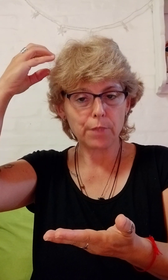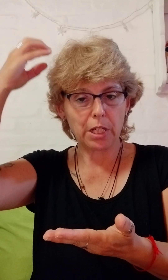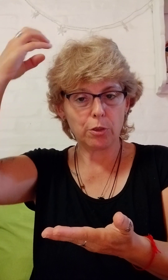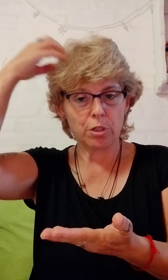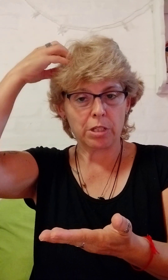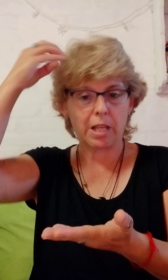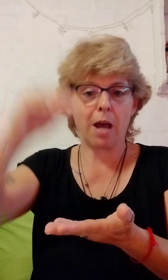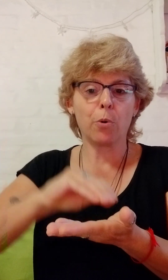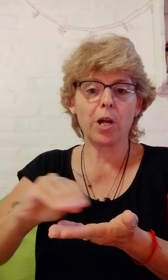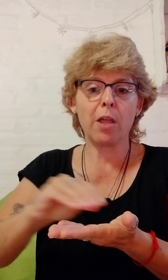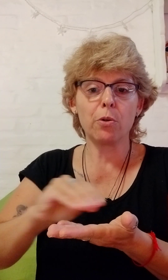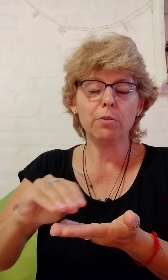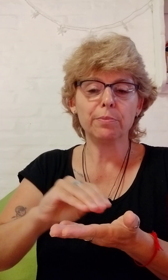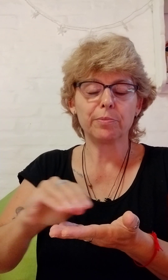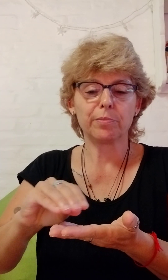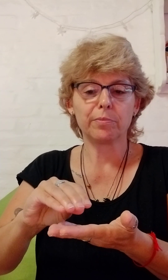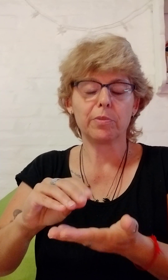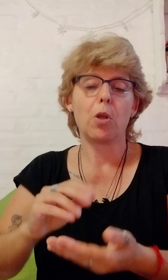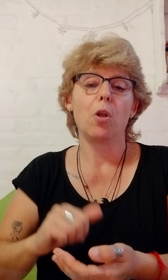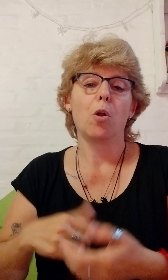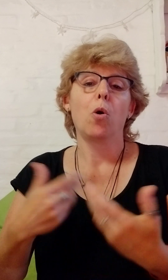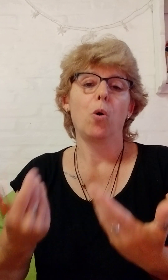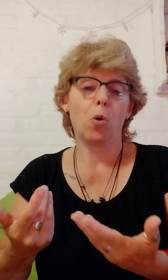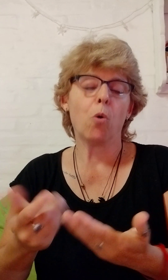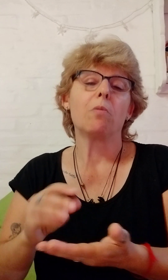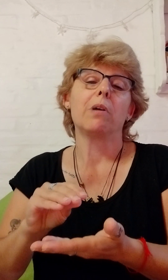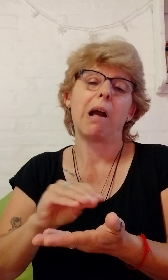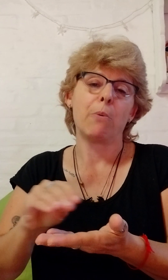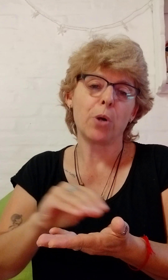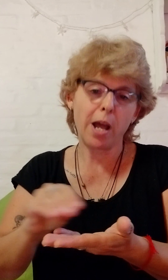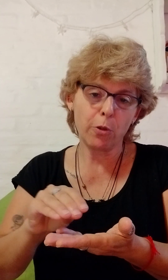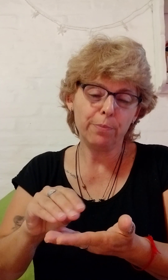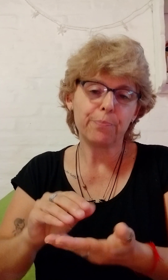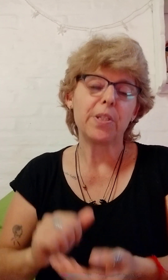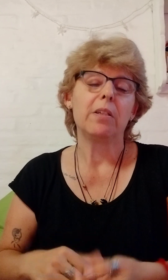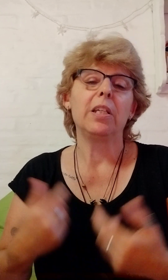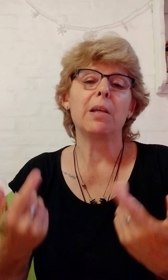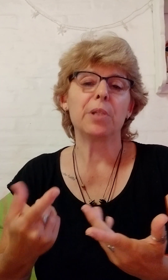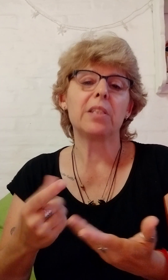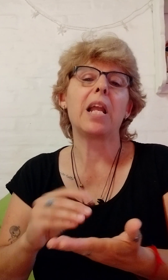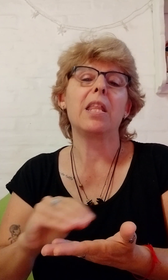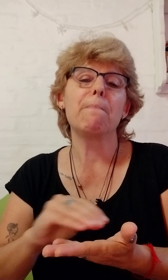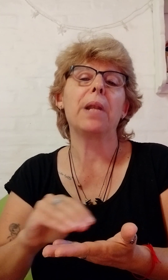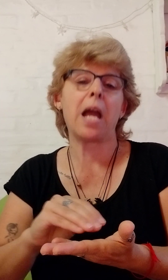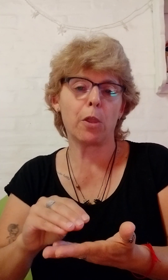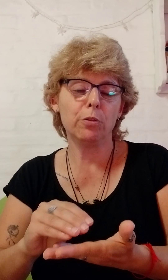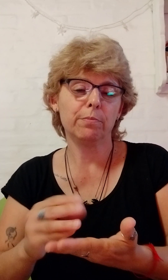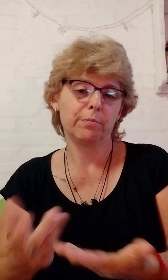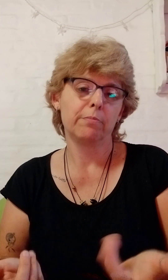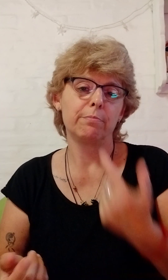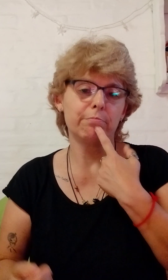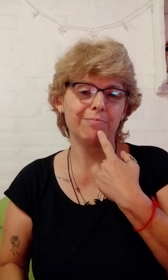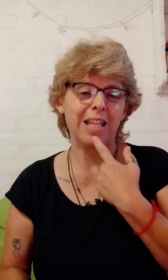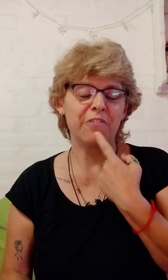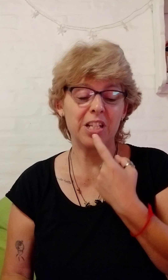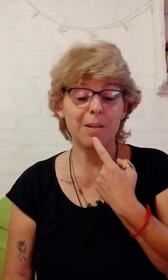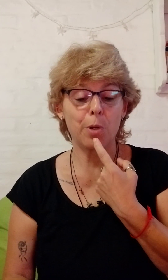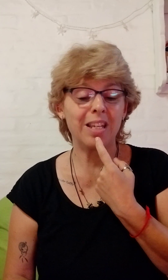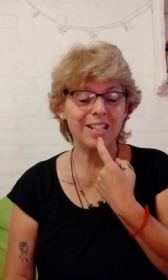Entonces. Abogado. O. Abogado. Y también está la de empleado. La diferencia por ahí